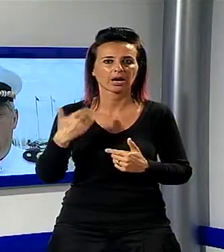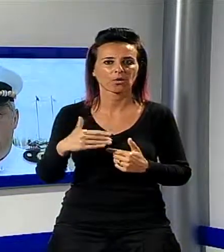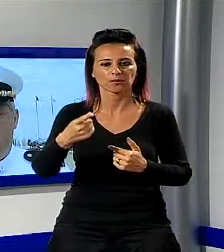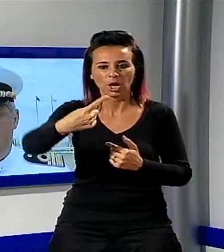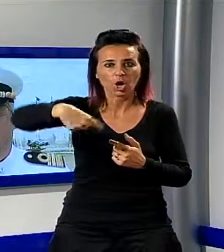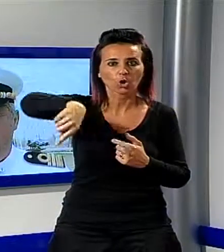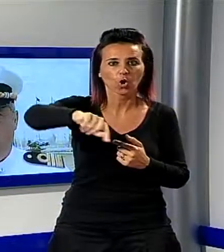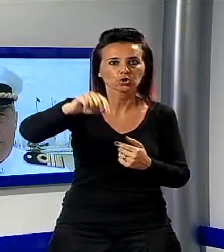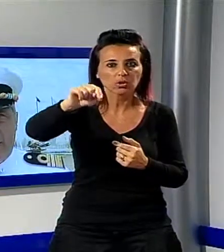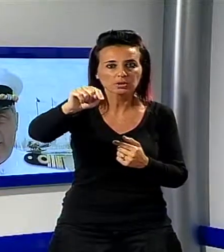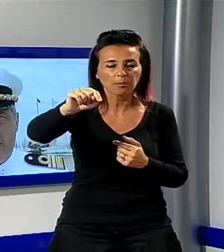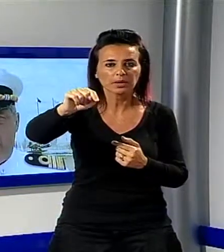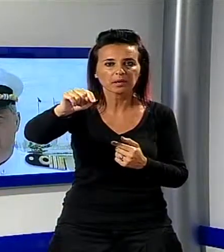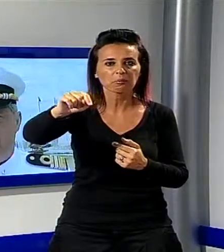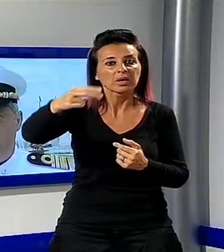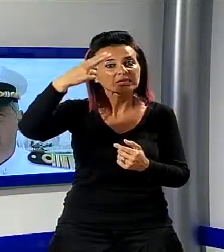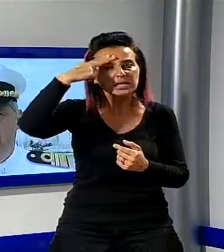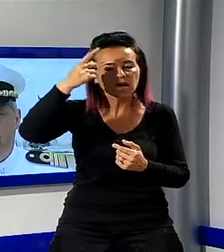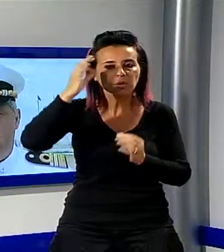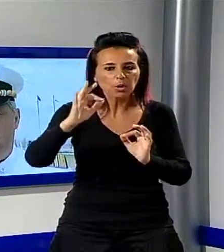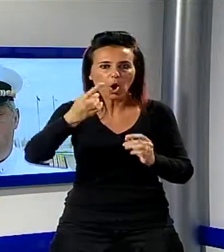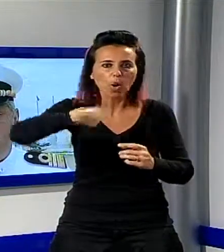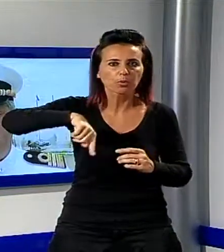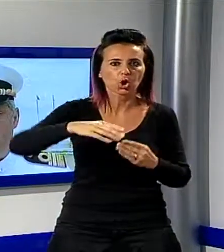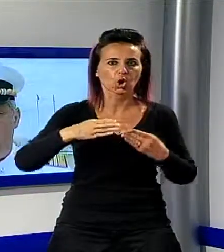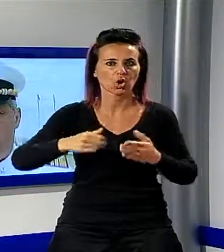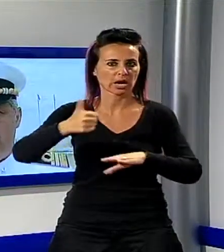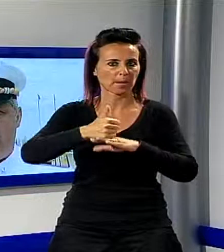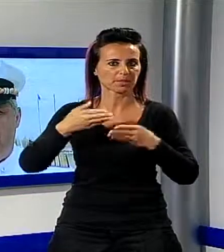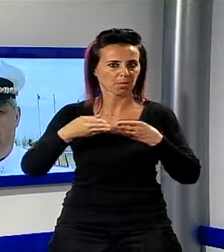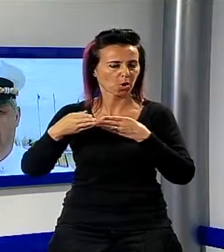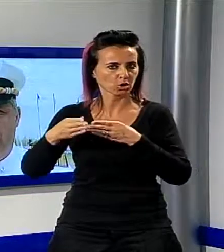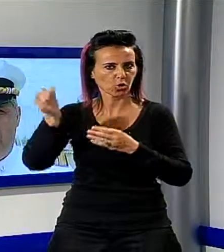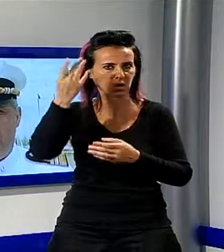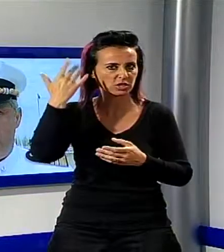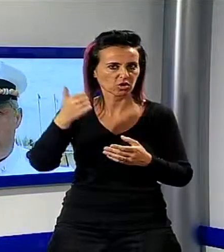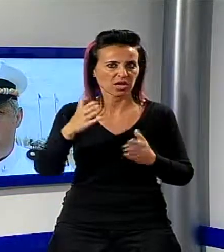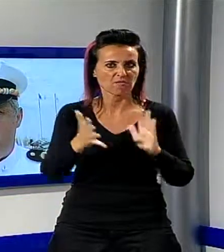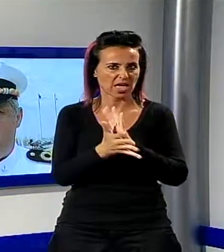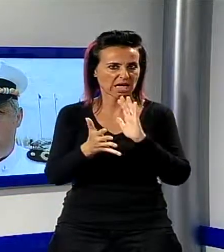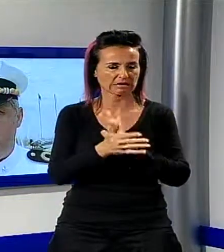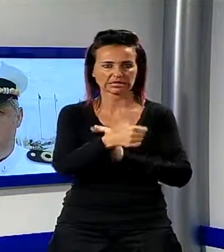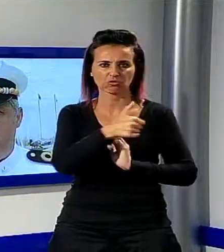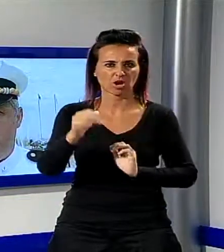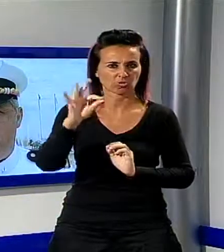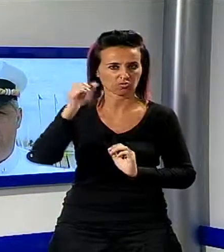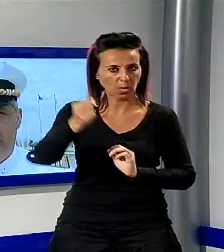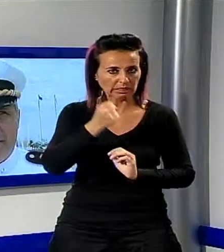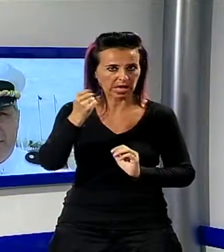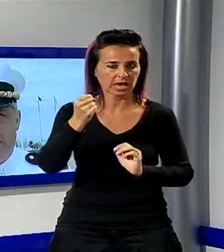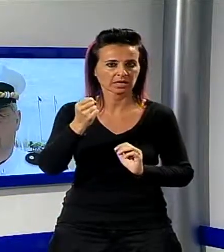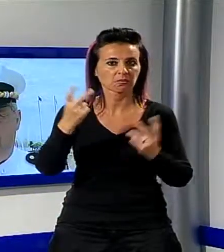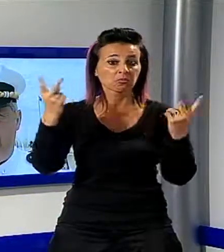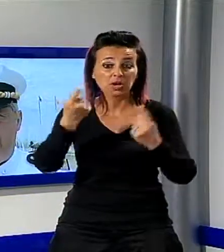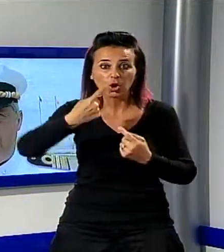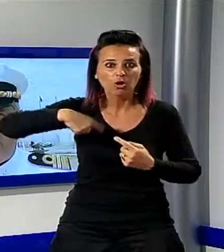intitolata al corpo delle Capitanerie di Porto in occasione del 150esimo anniversario quindi si può capire come per noi delle